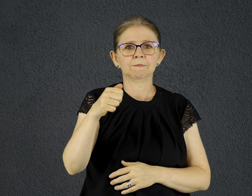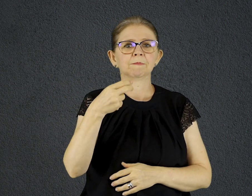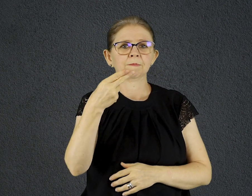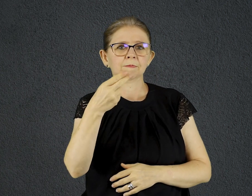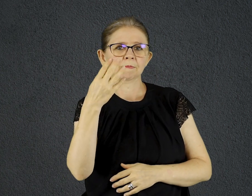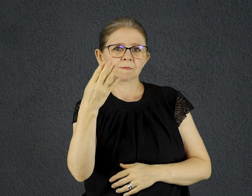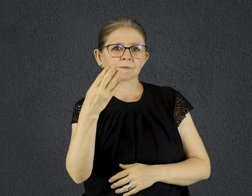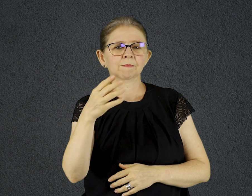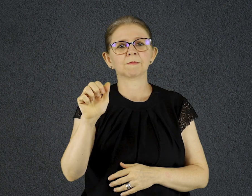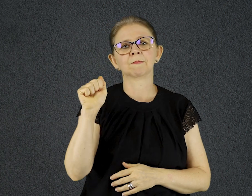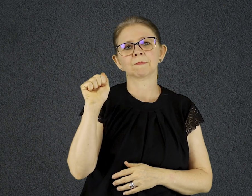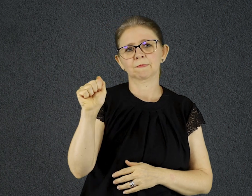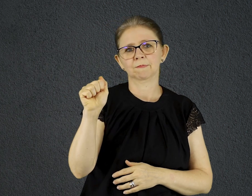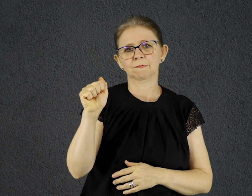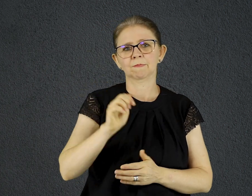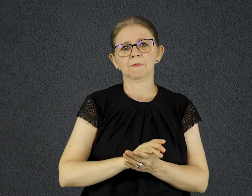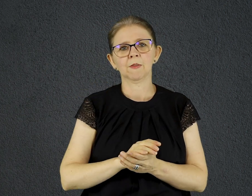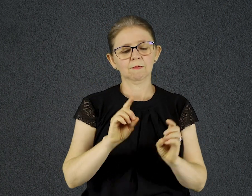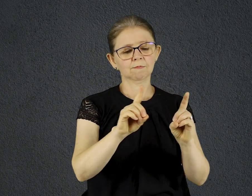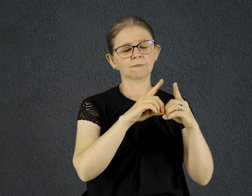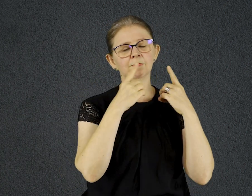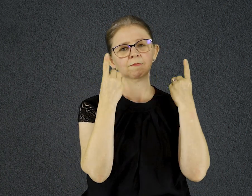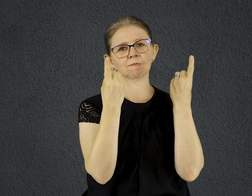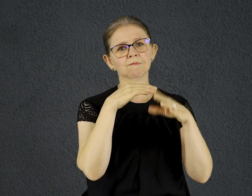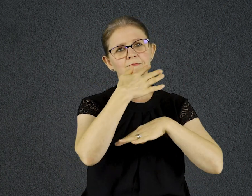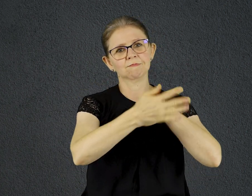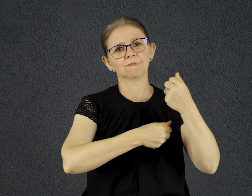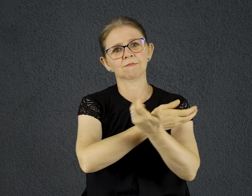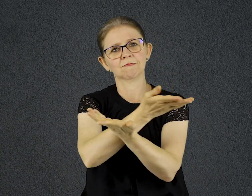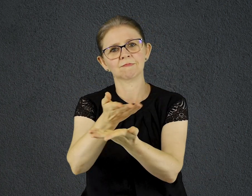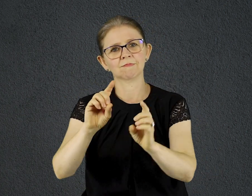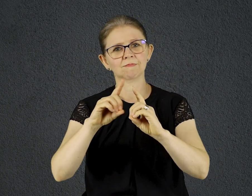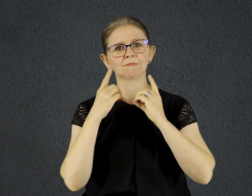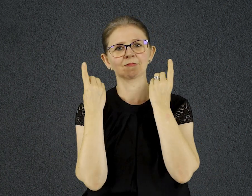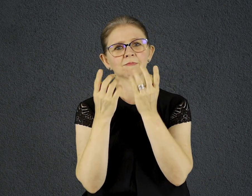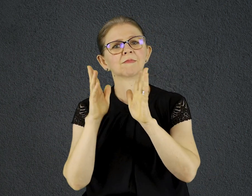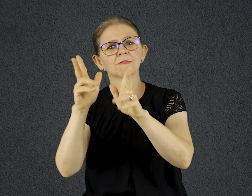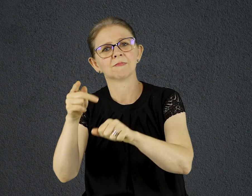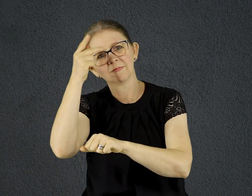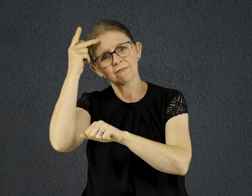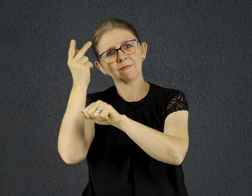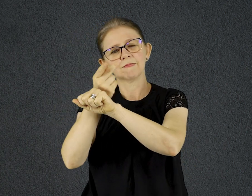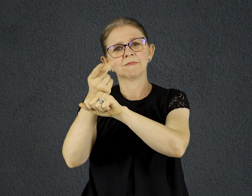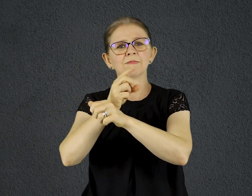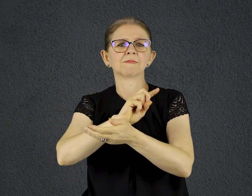Você ouviu Presente Diário, o devocional de todos os que buscam a Deus. Acesse